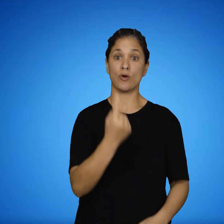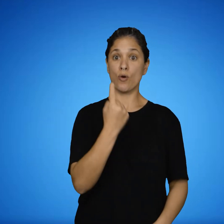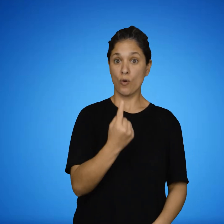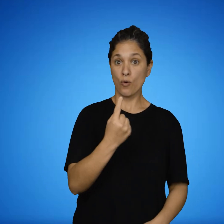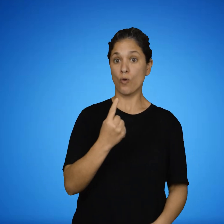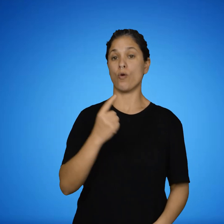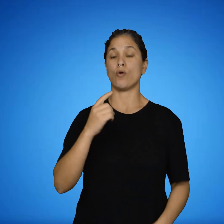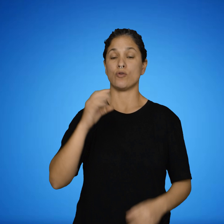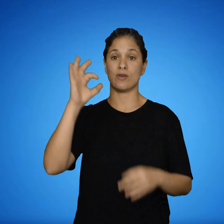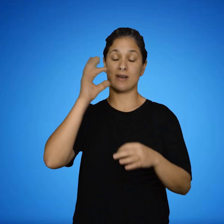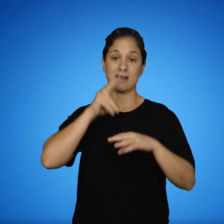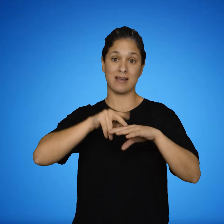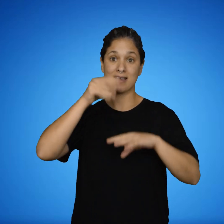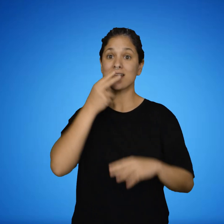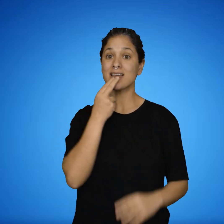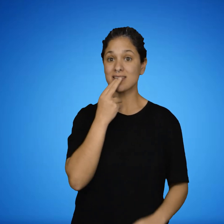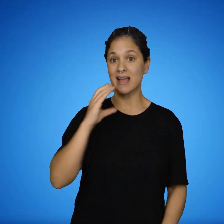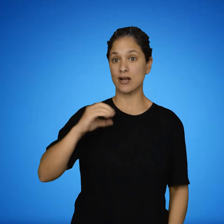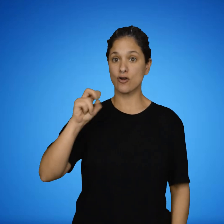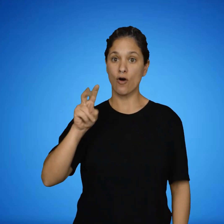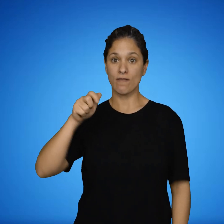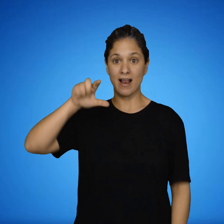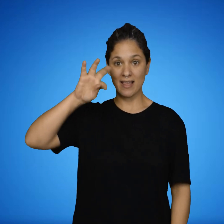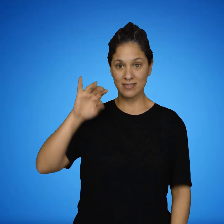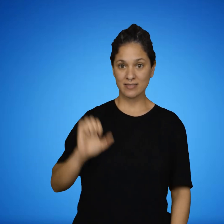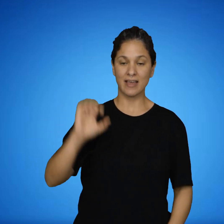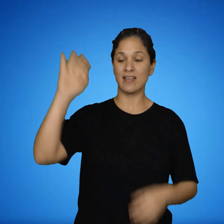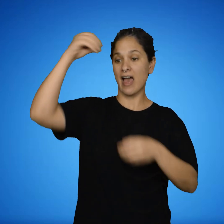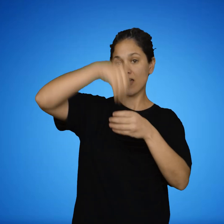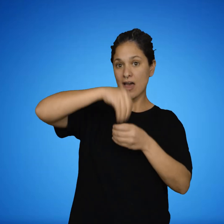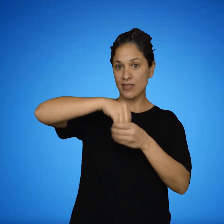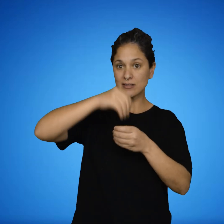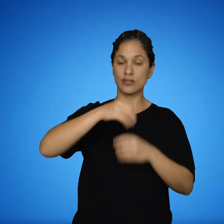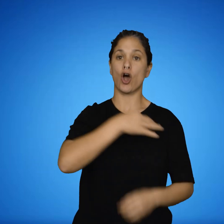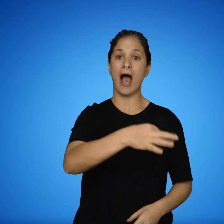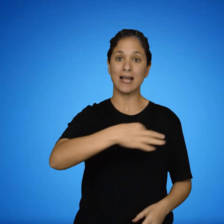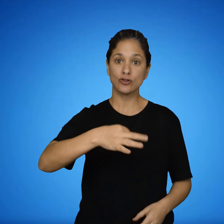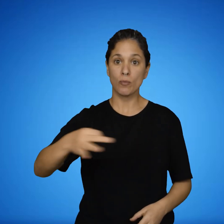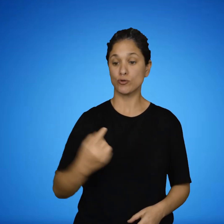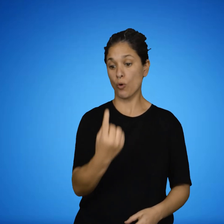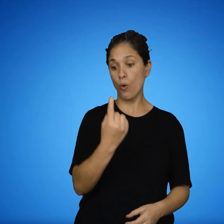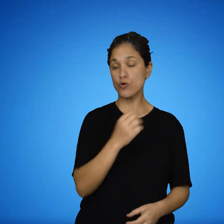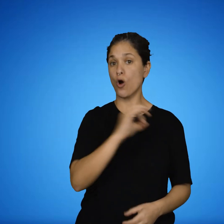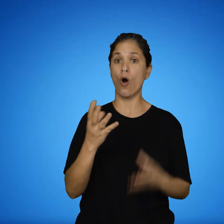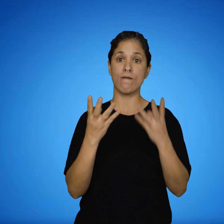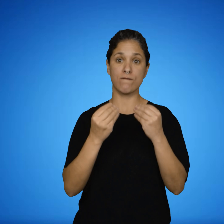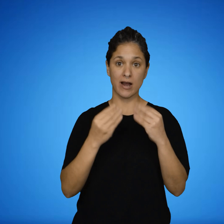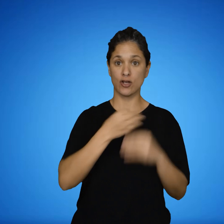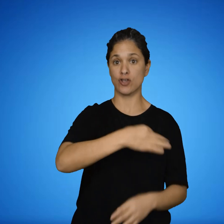Un cristal covalente está formado por átomos o grupos de átomos organizados en una red cristalina que se mantiene unida